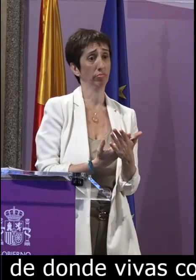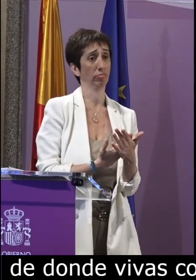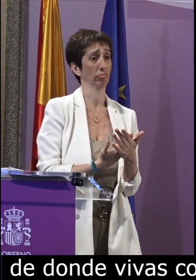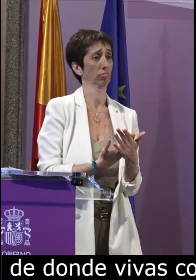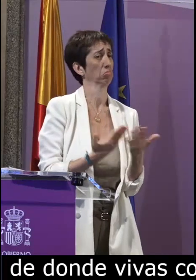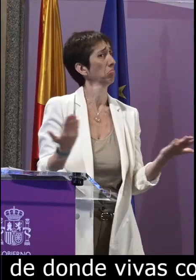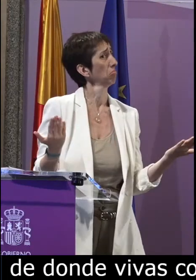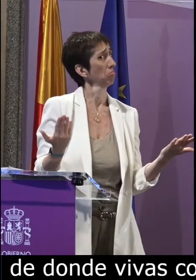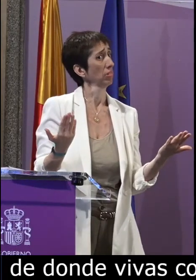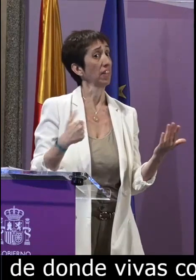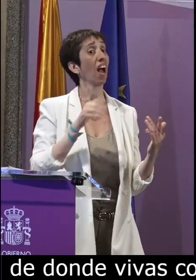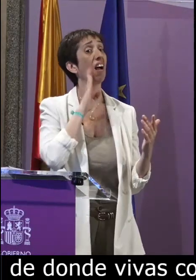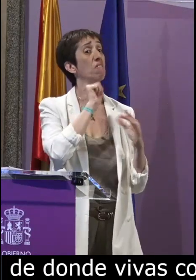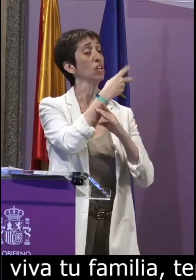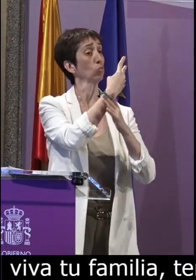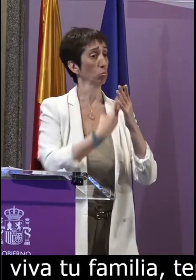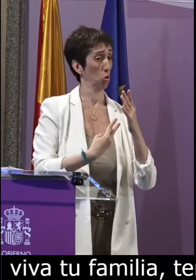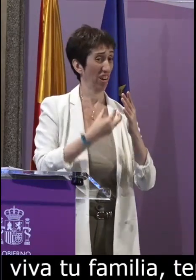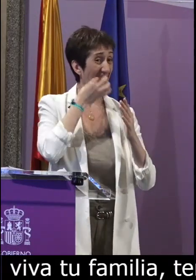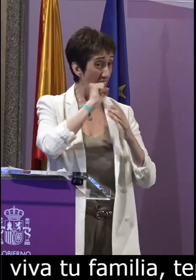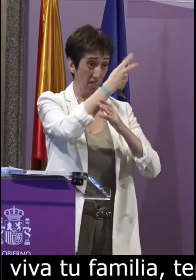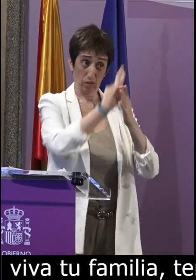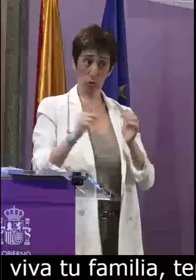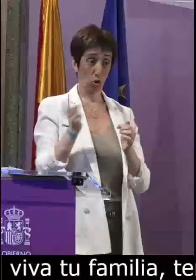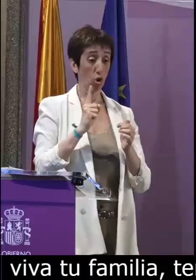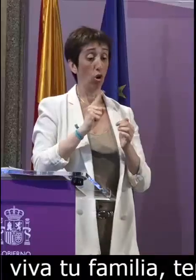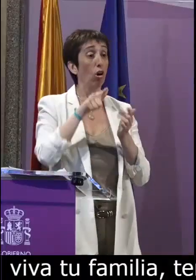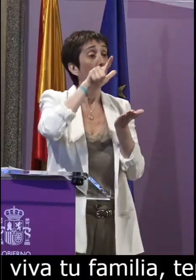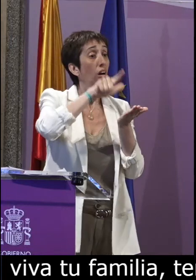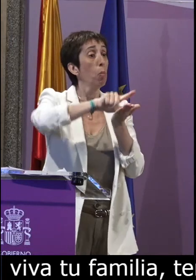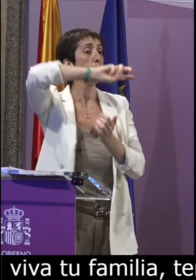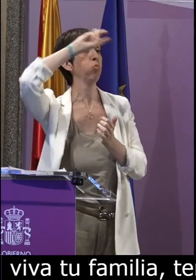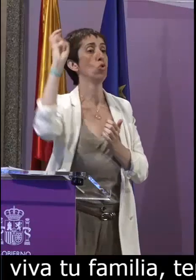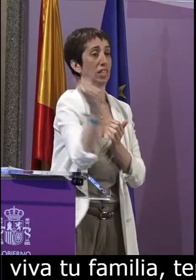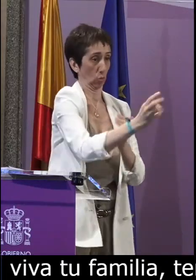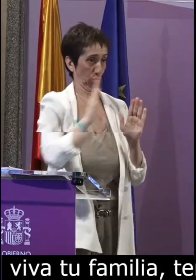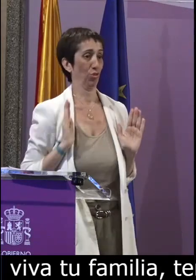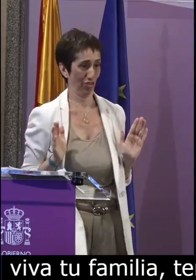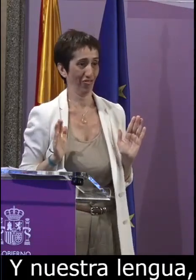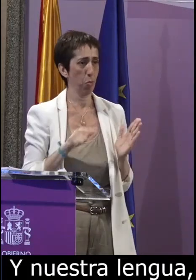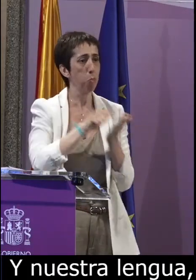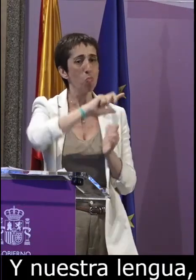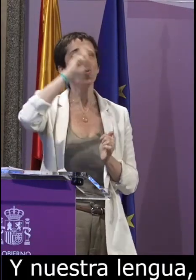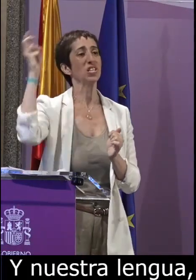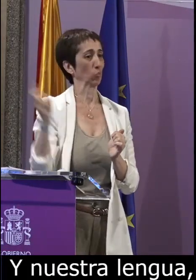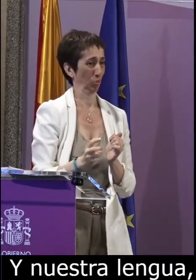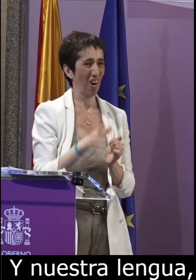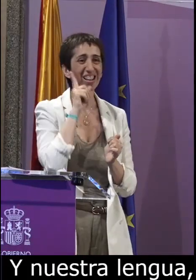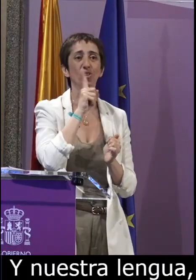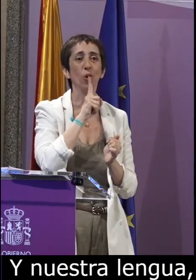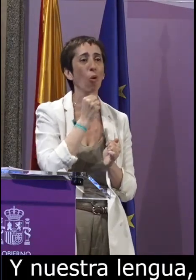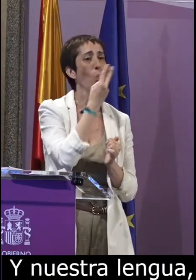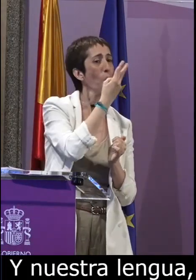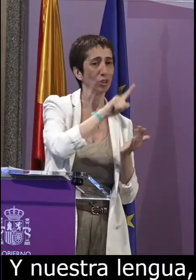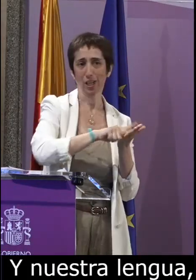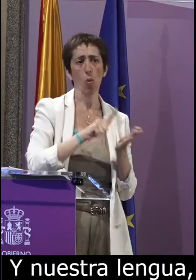y nuestra lengua la lengua de signos y el bilingüismo ya no el bilingüismo sino